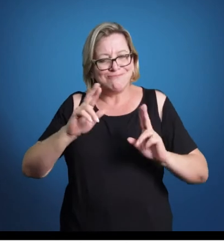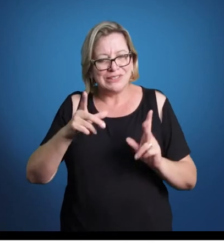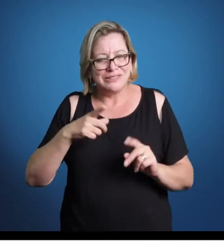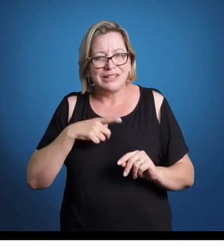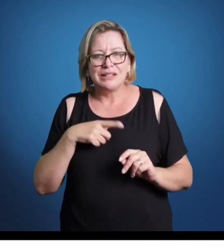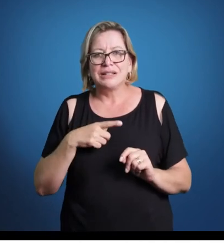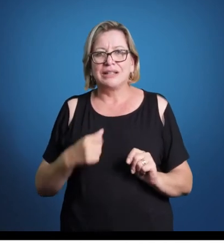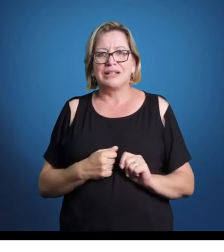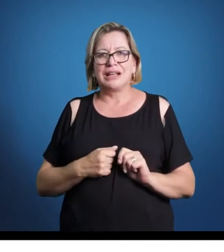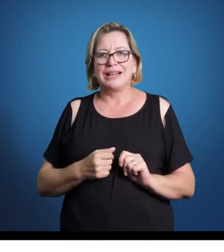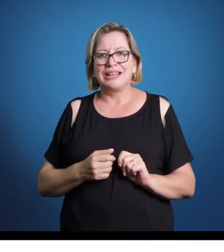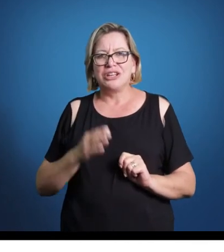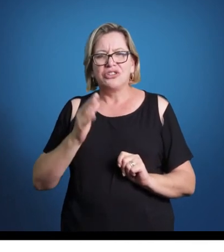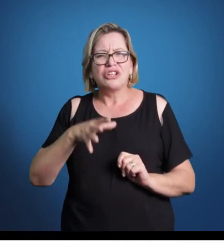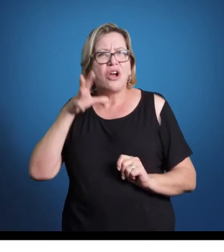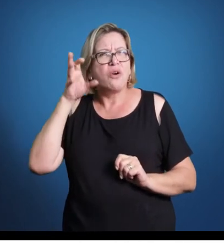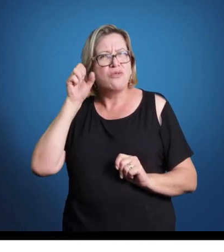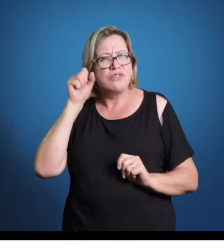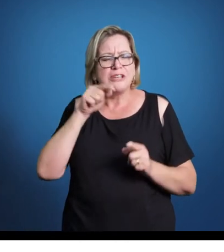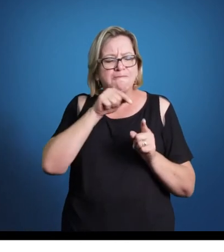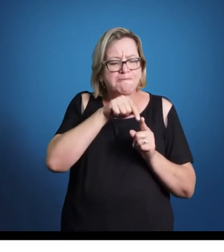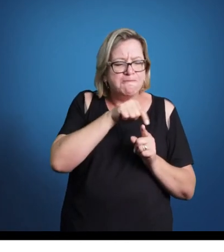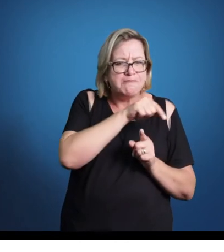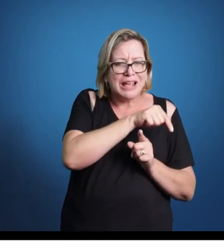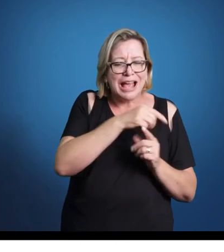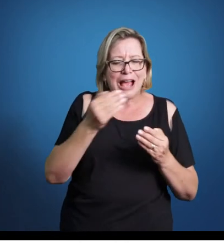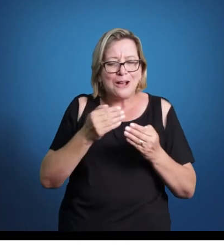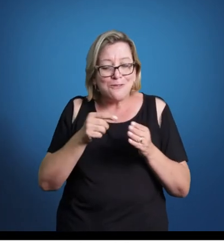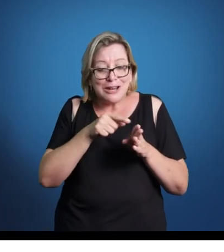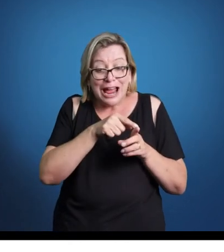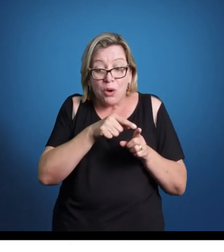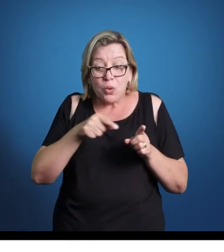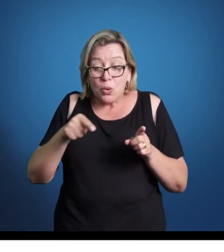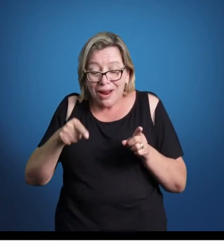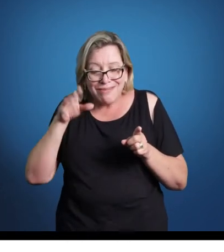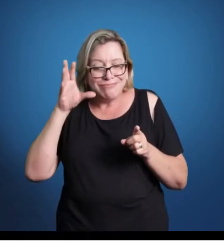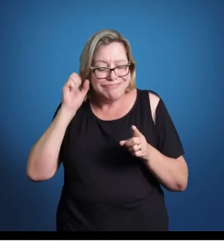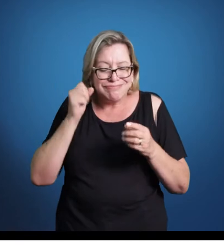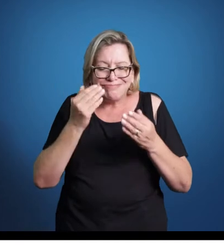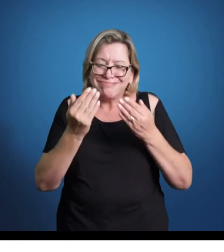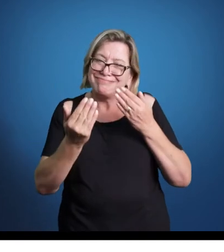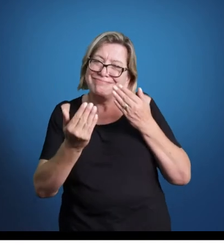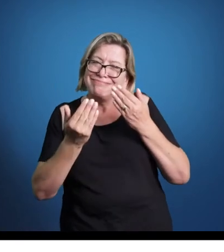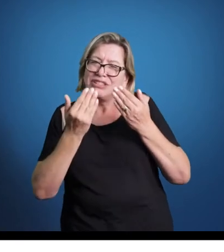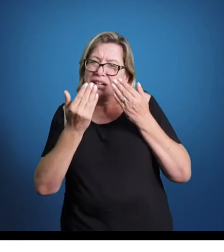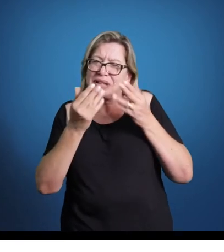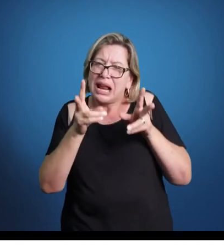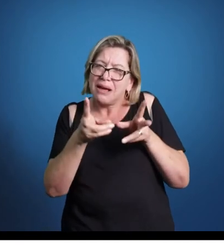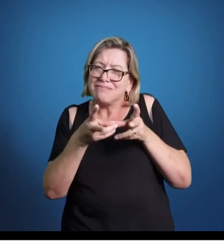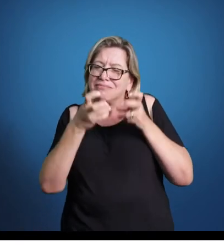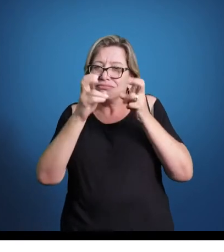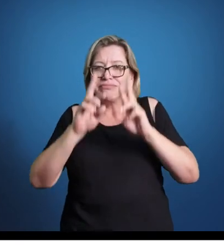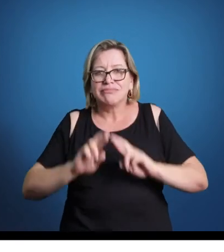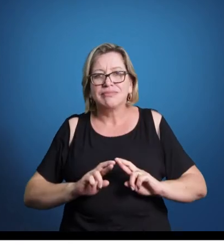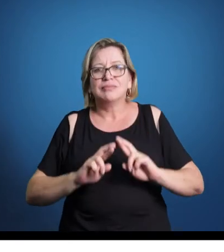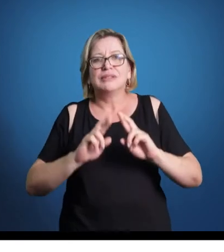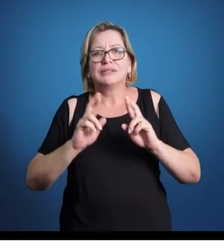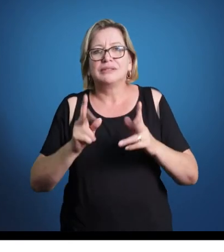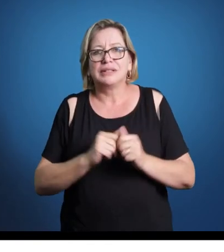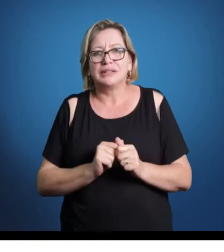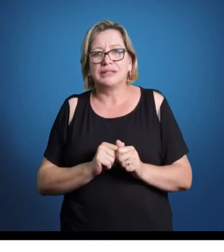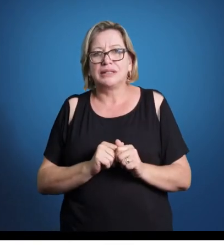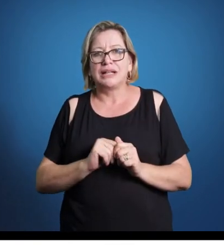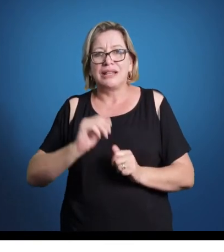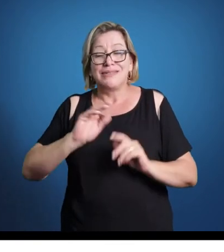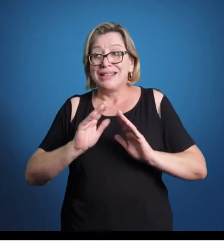Olha, eu já escutei bastante a música medieval, agora estou escutando a música renascentista, e eu preciso saber a diferença. Ah, não, eu